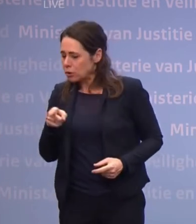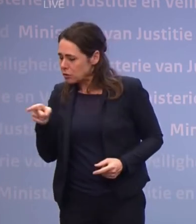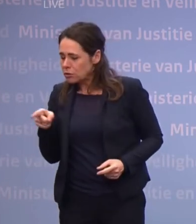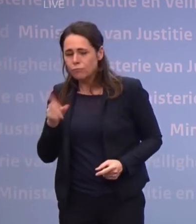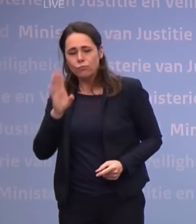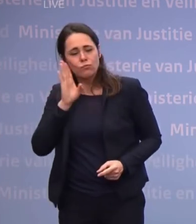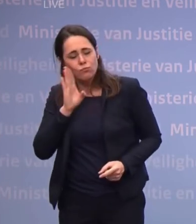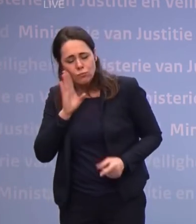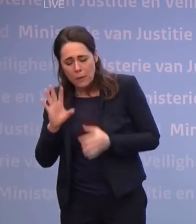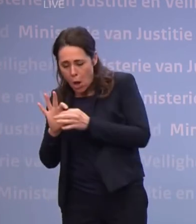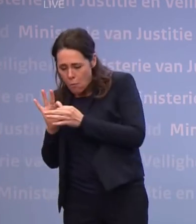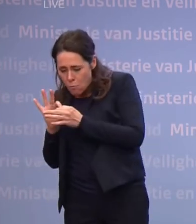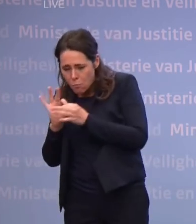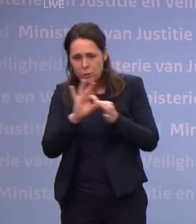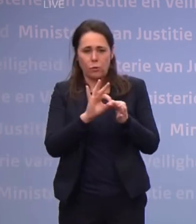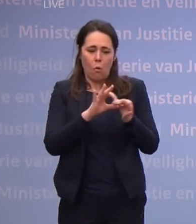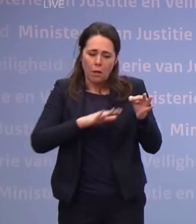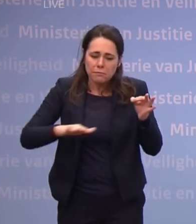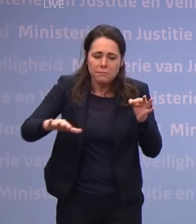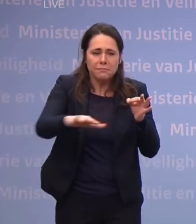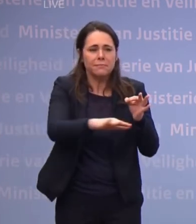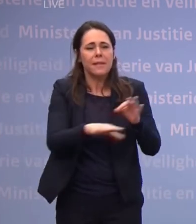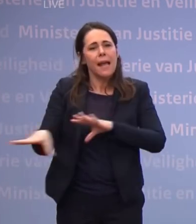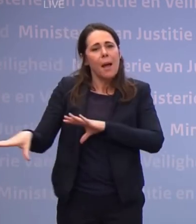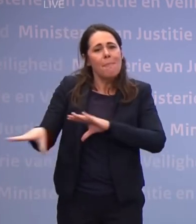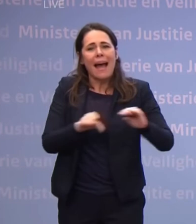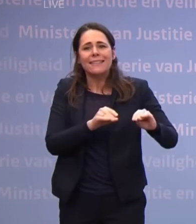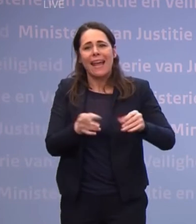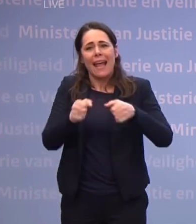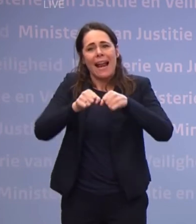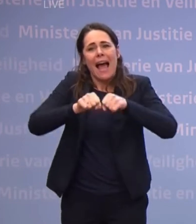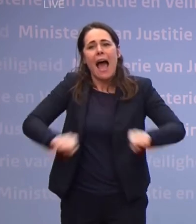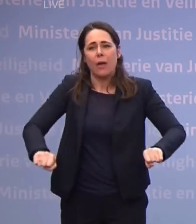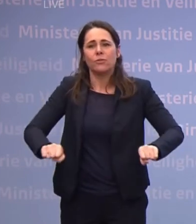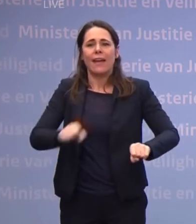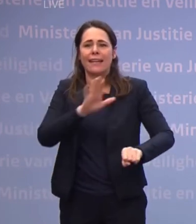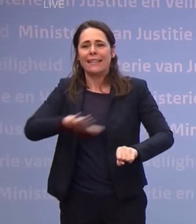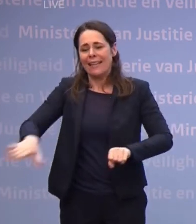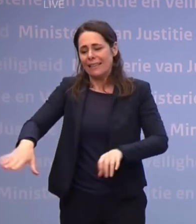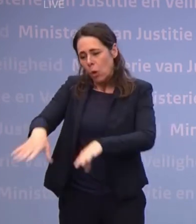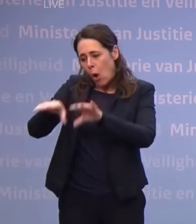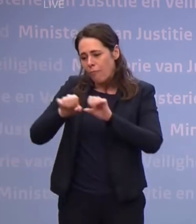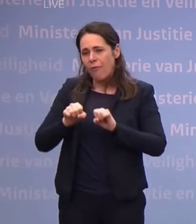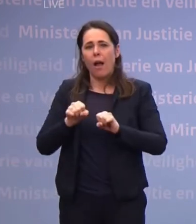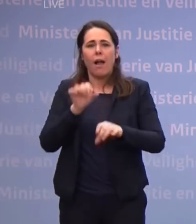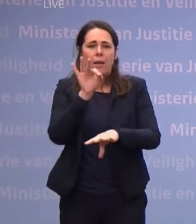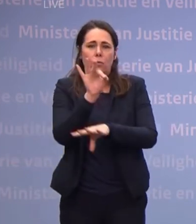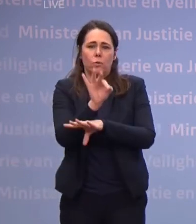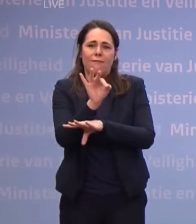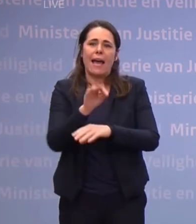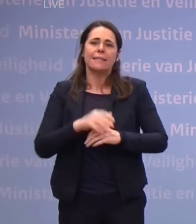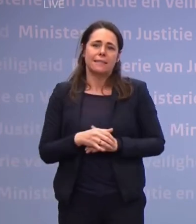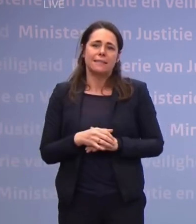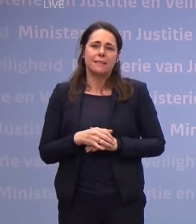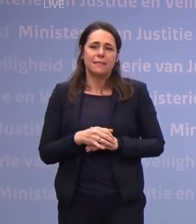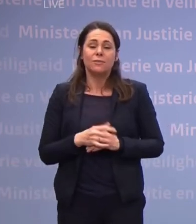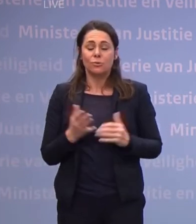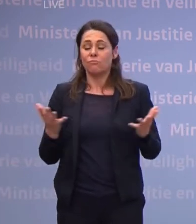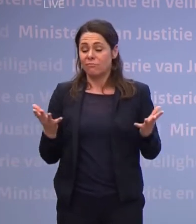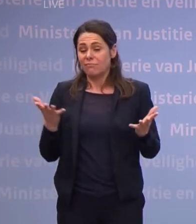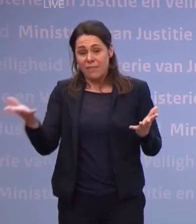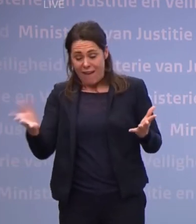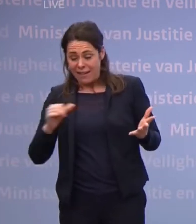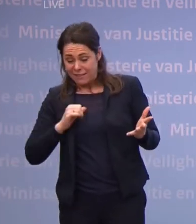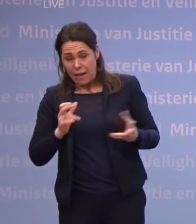nauw betrokken te zijn bij de maatregelen en de uitwerking daarvan voor de kinderopvang en het onderwijs in de plaats waar zij